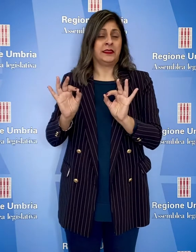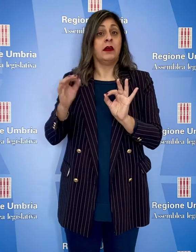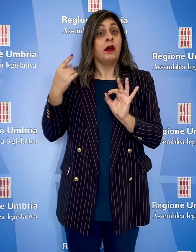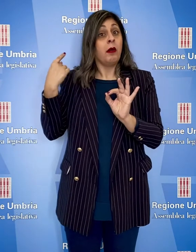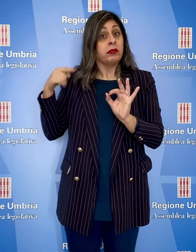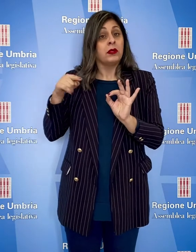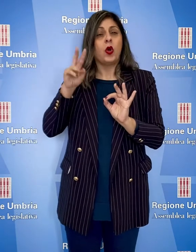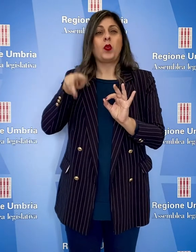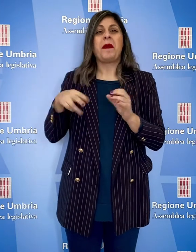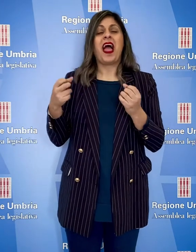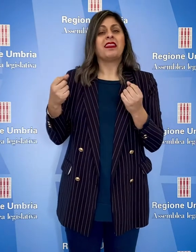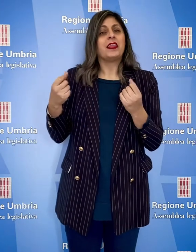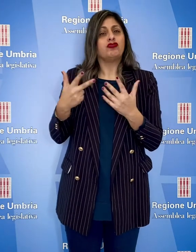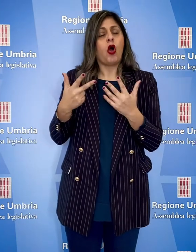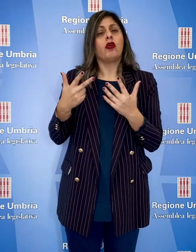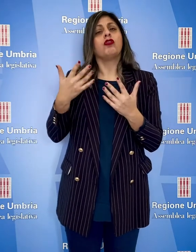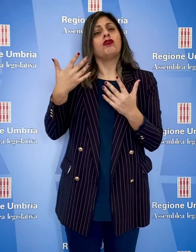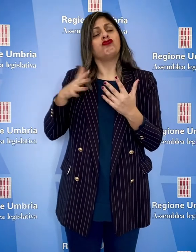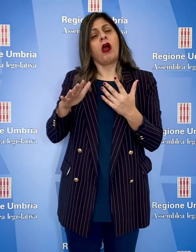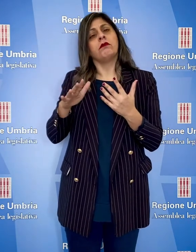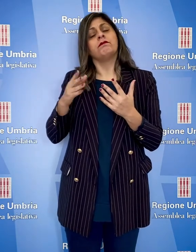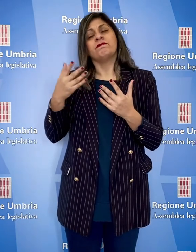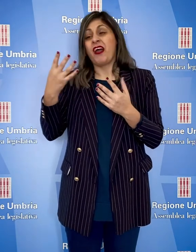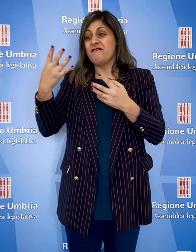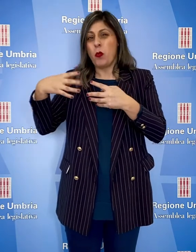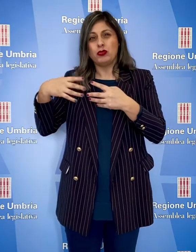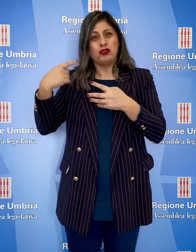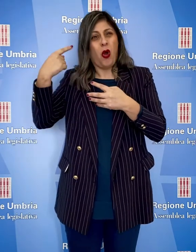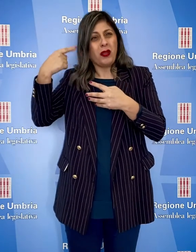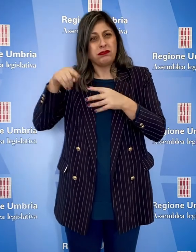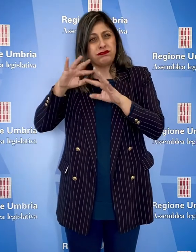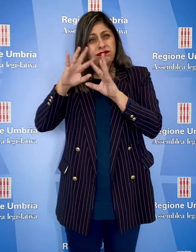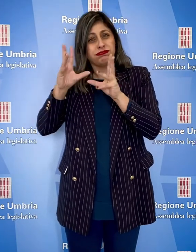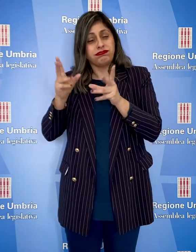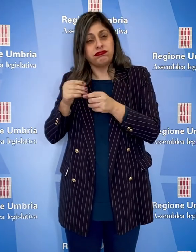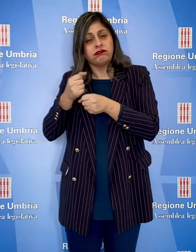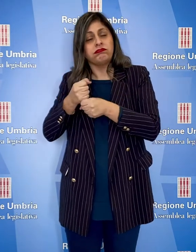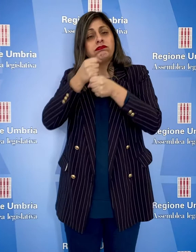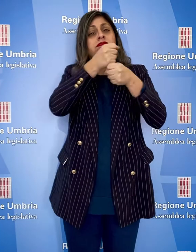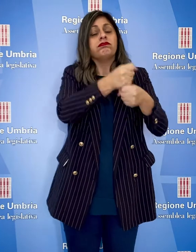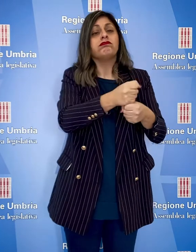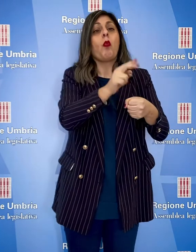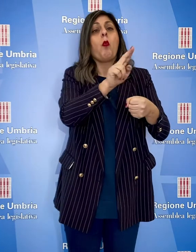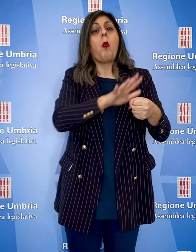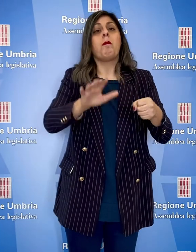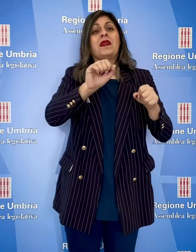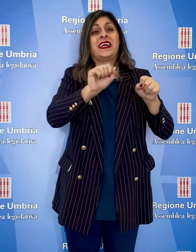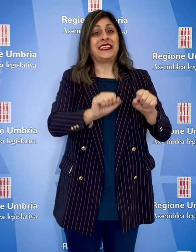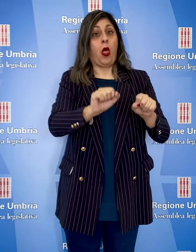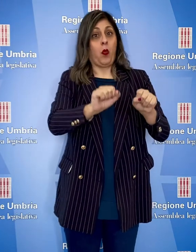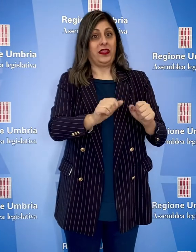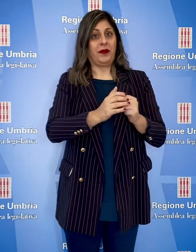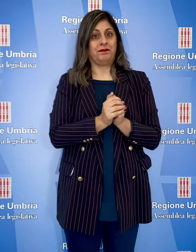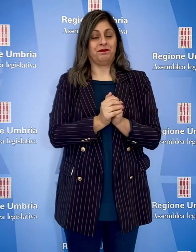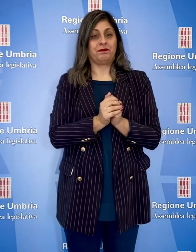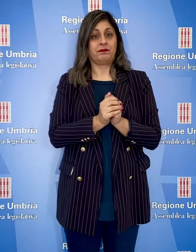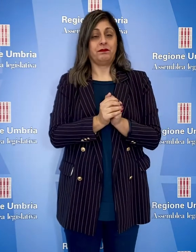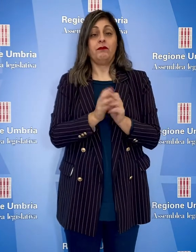che nel 2018 ha attribuito funzioni e attività a Umbria Salute. Il